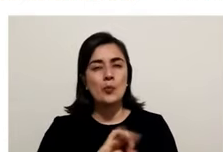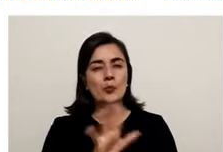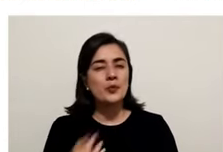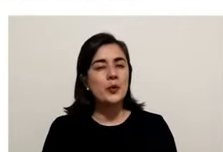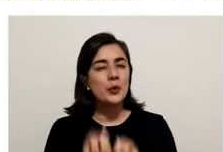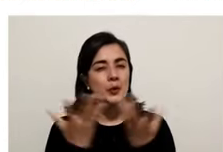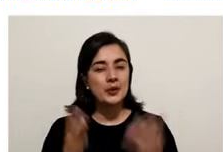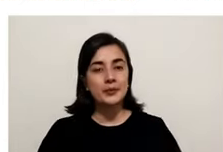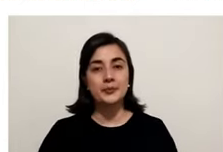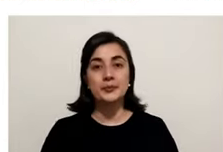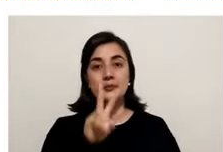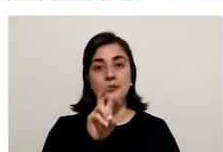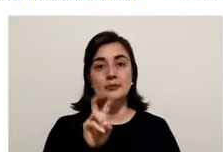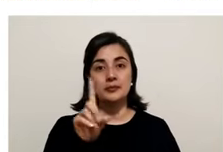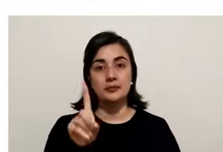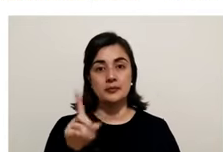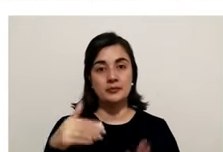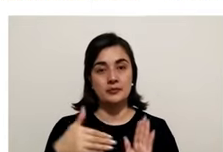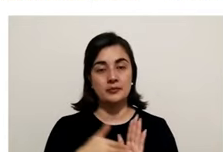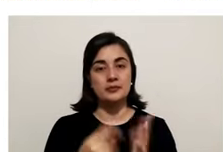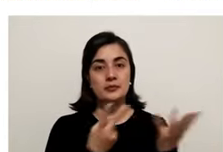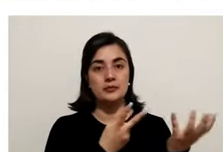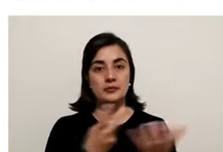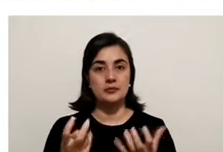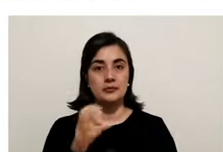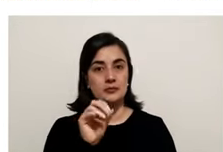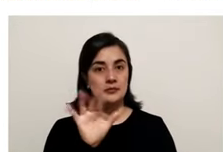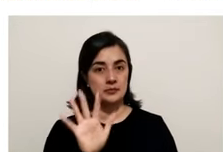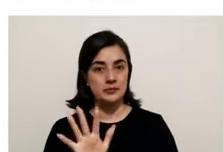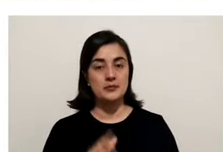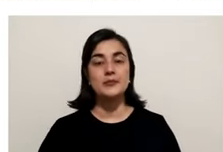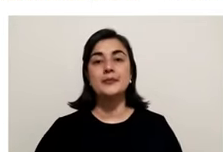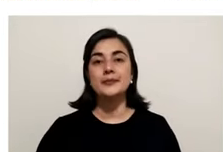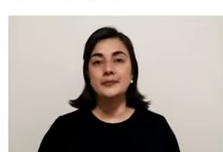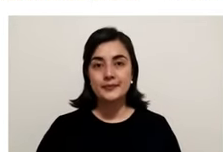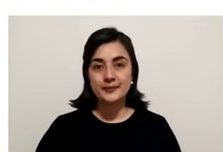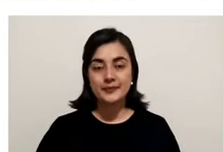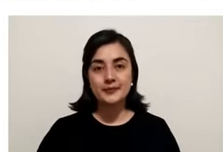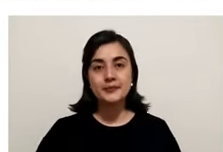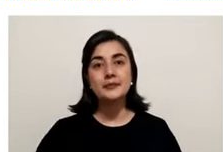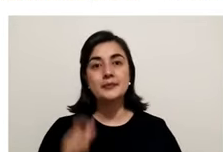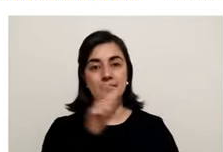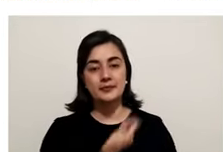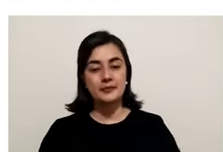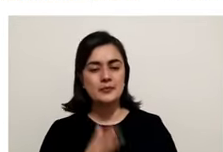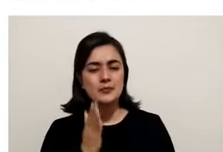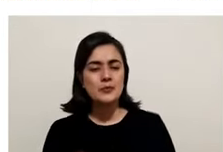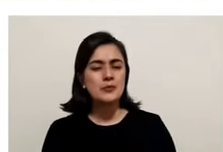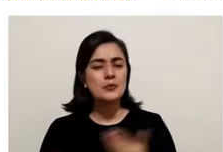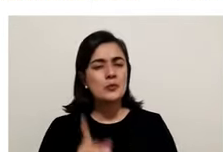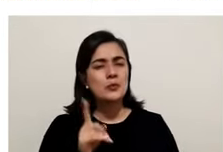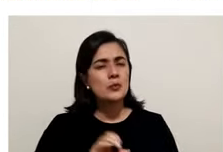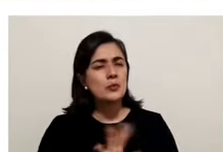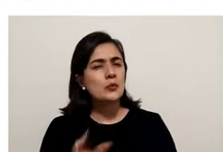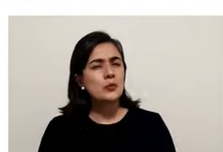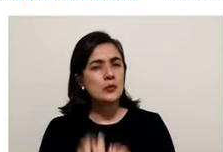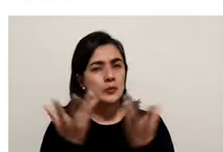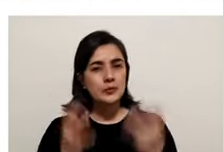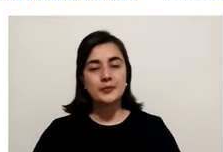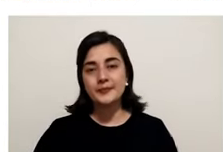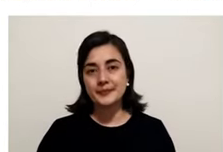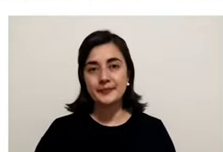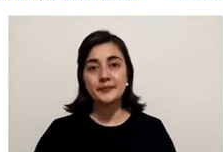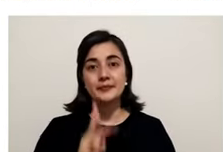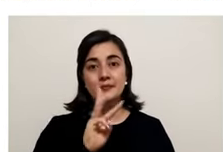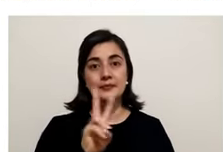activos. 71.705. Número de personas muertas.